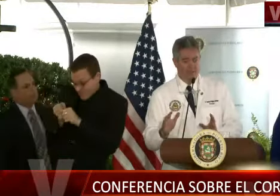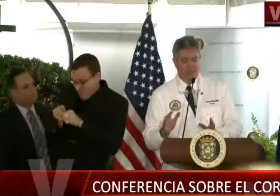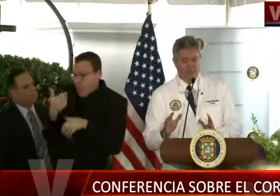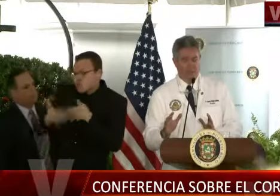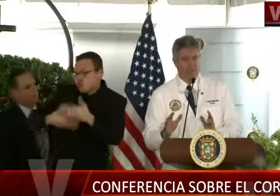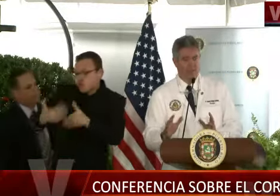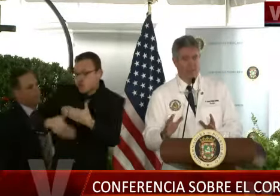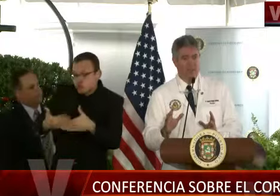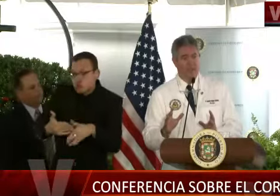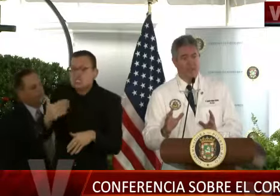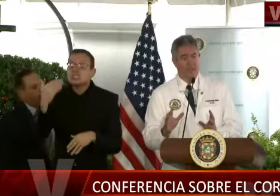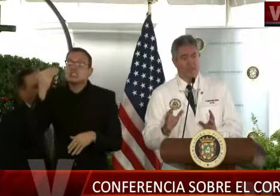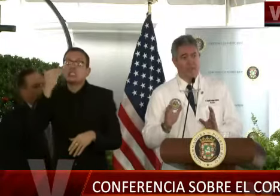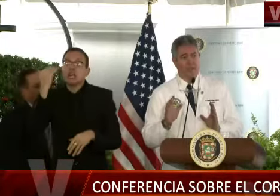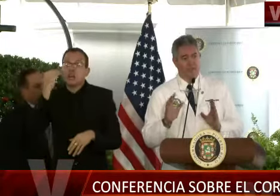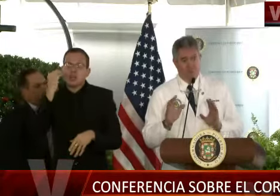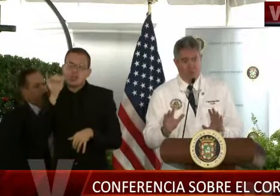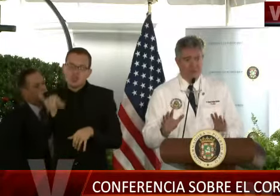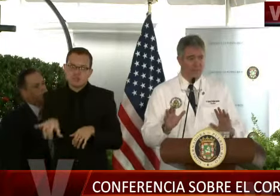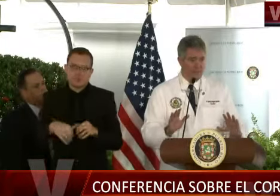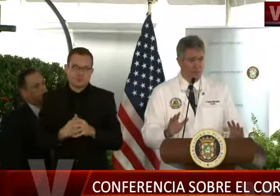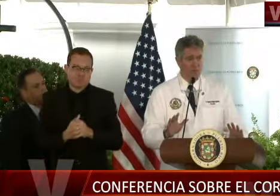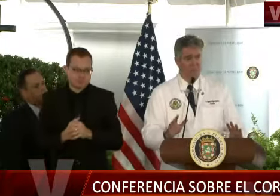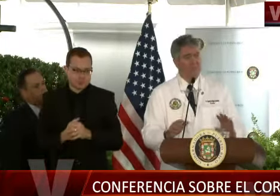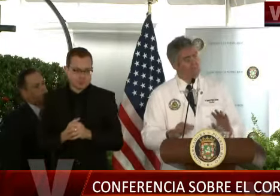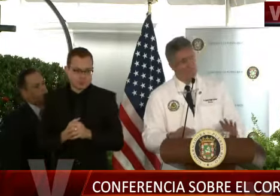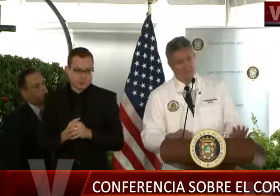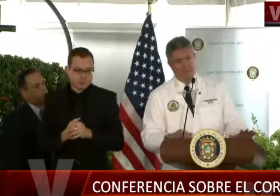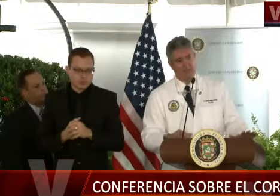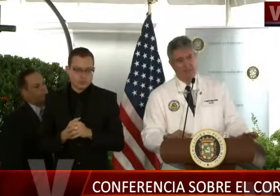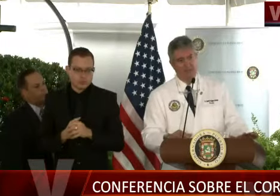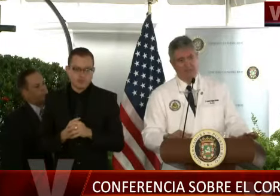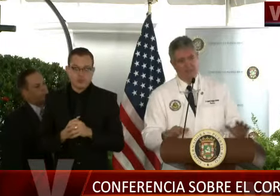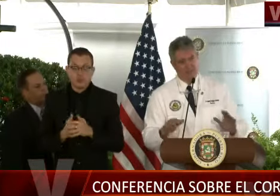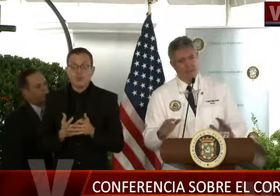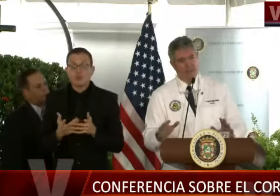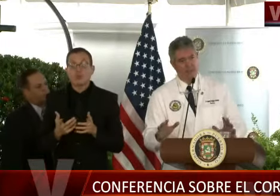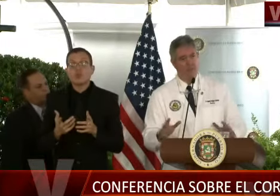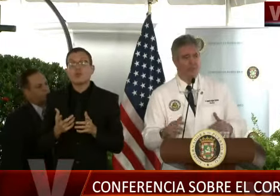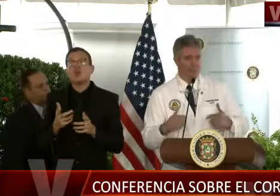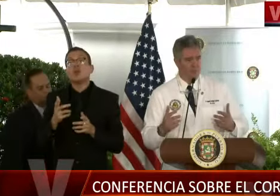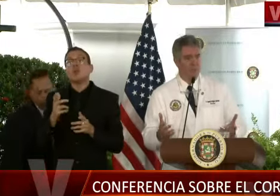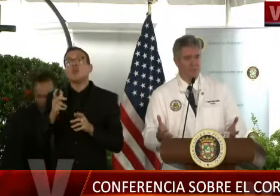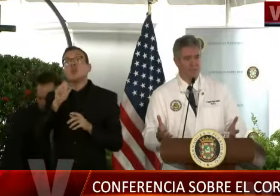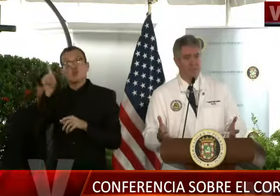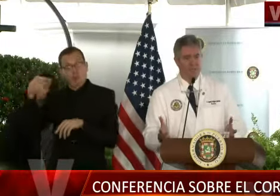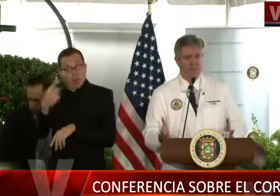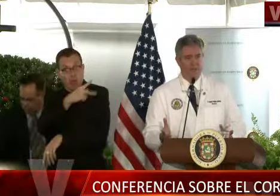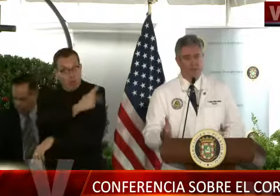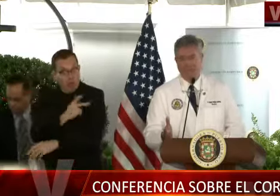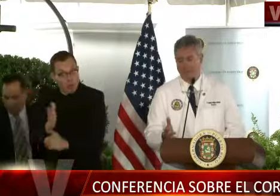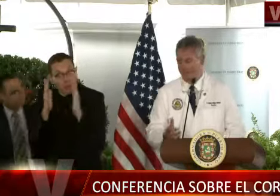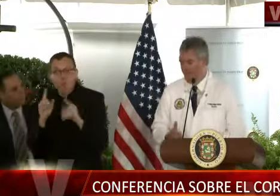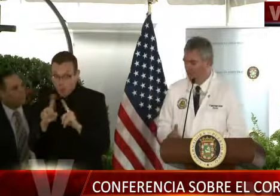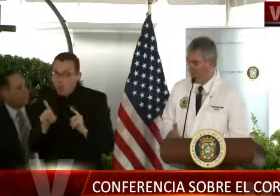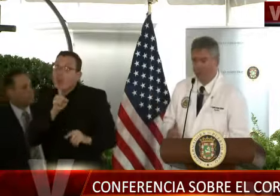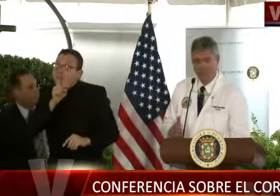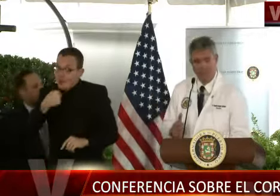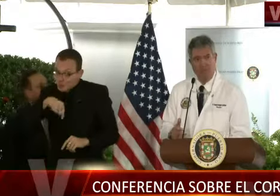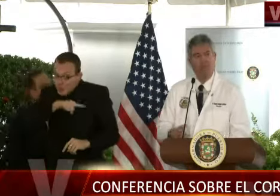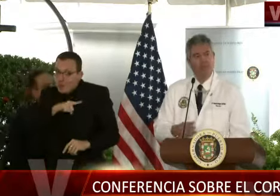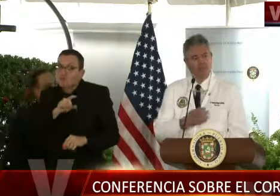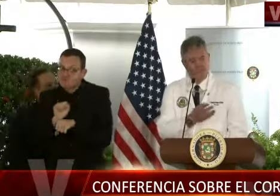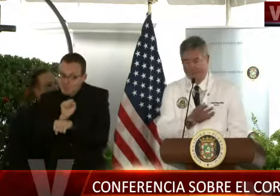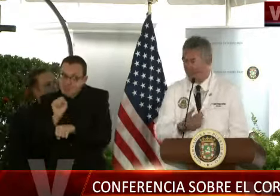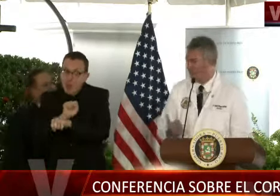contact risk, no para tratar a los pacientes. Los pacientes se van a tratar, tenemos los medios y tenemos las facilidades para hacerlo. Pero